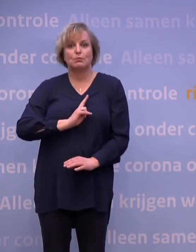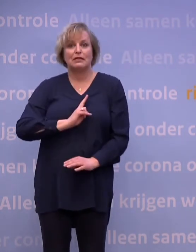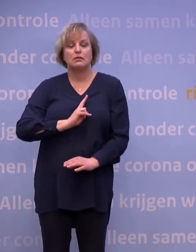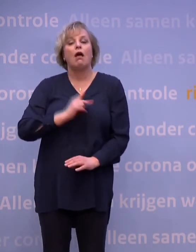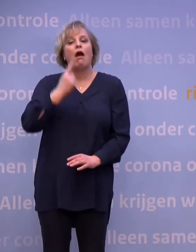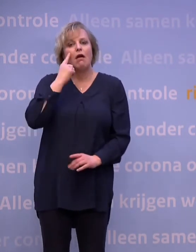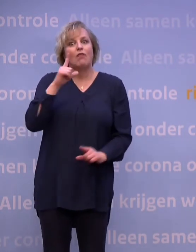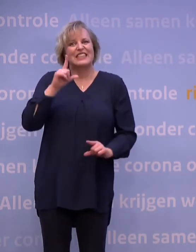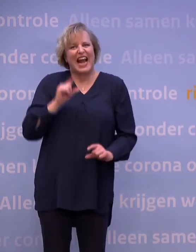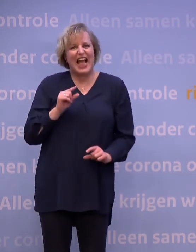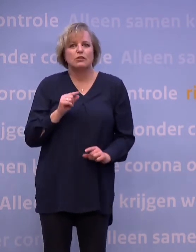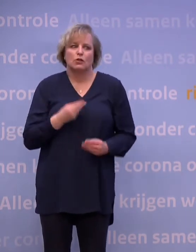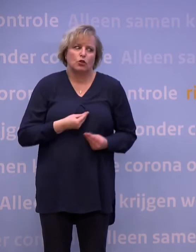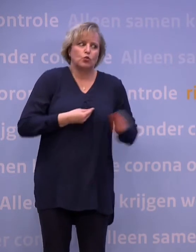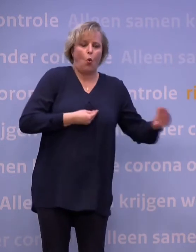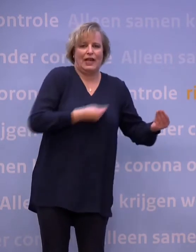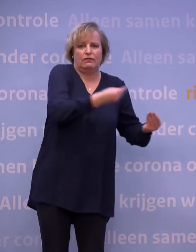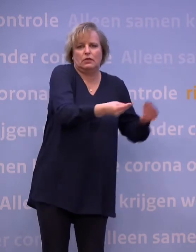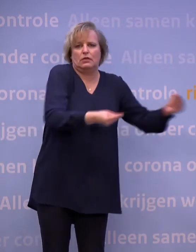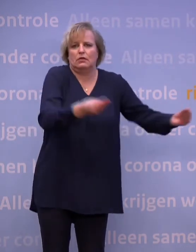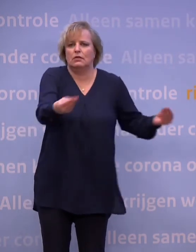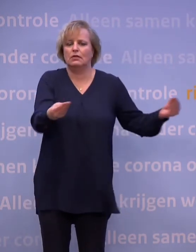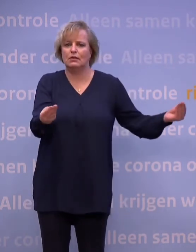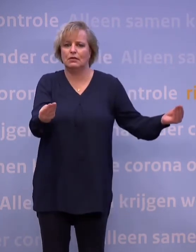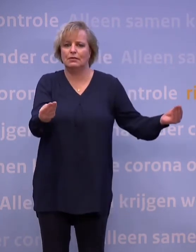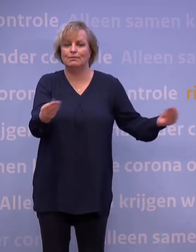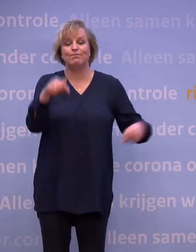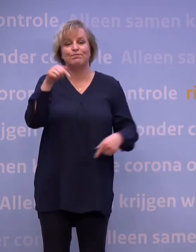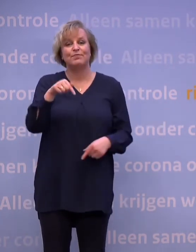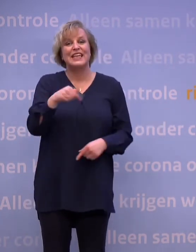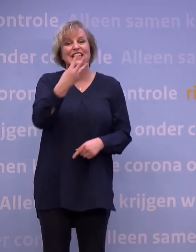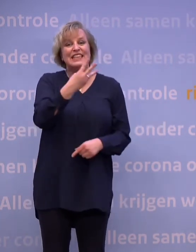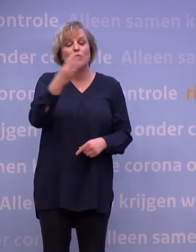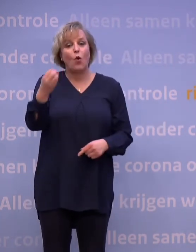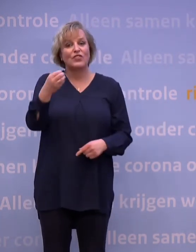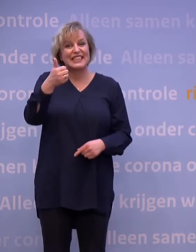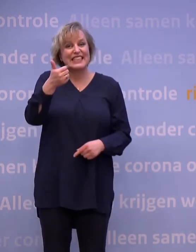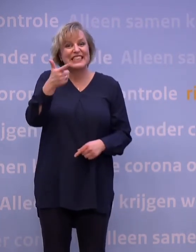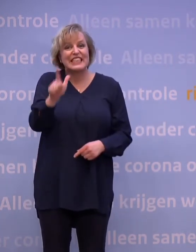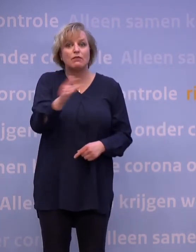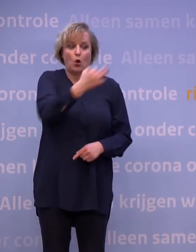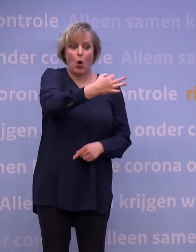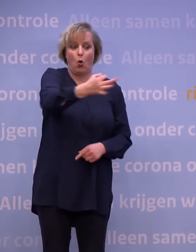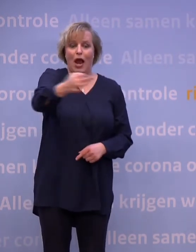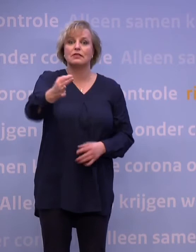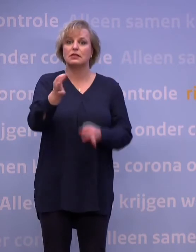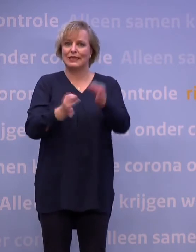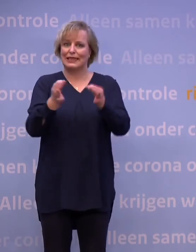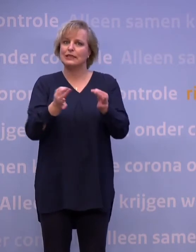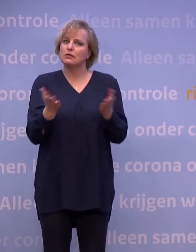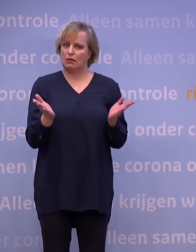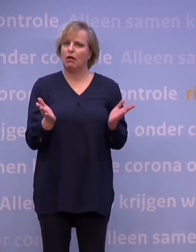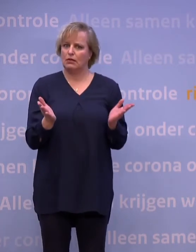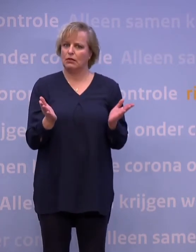de kans dat je een ander besmet. Er zijn inmiddels 376 locaties waar je terecht kunt. We kunnen nu